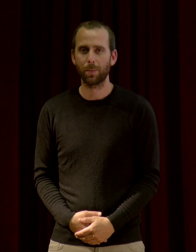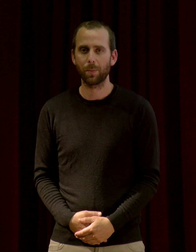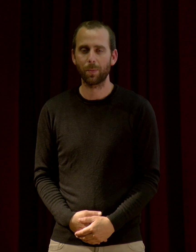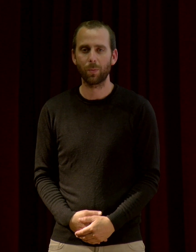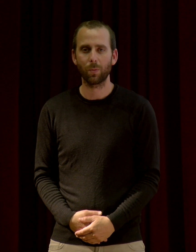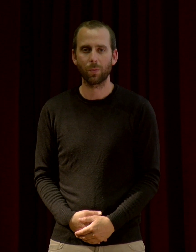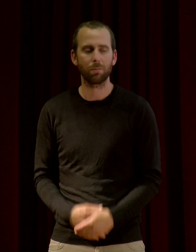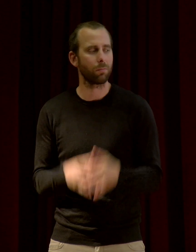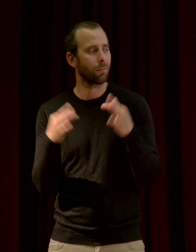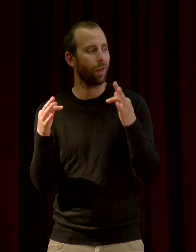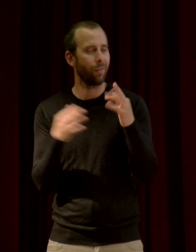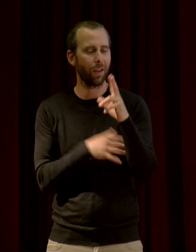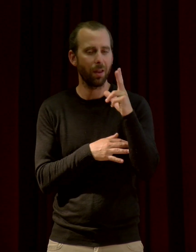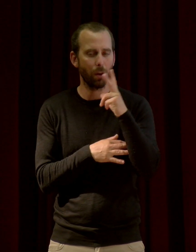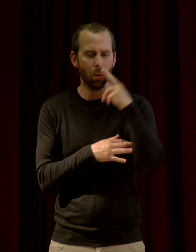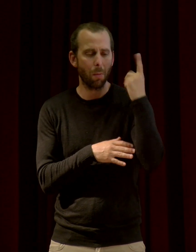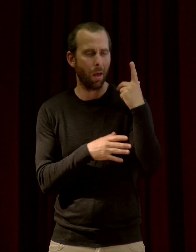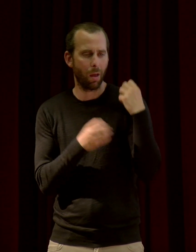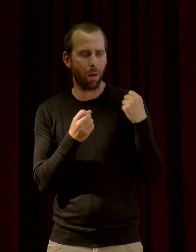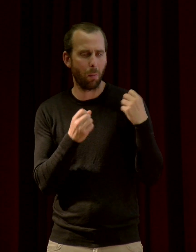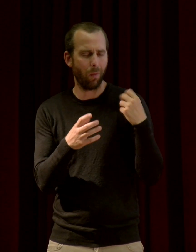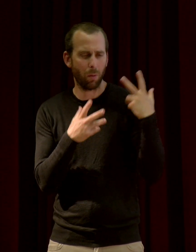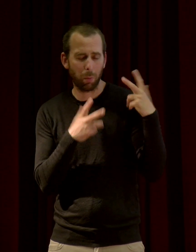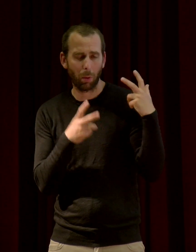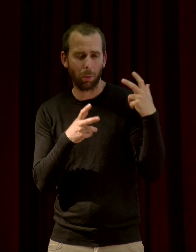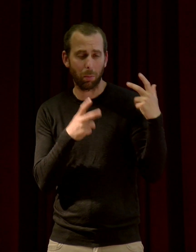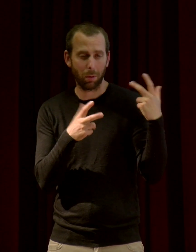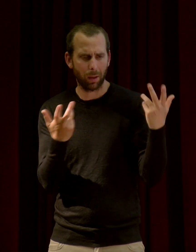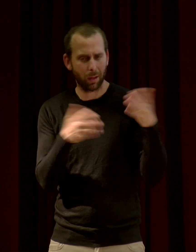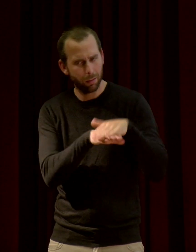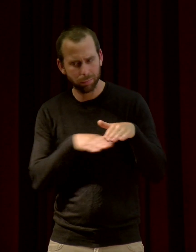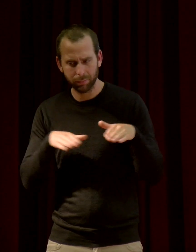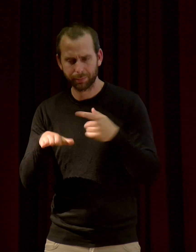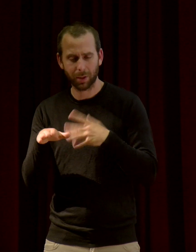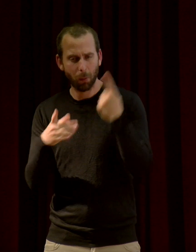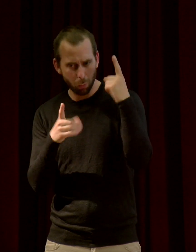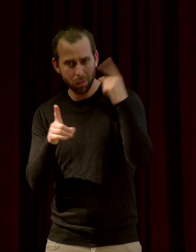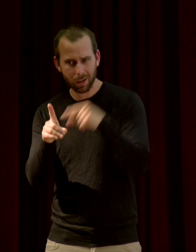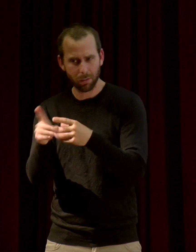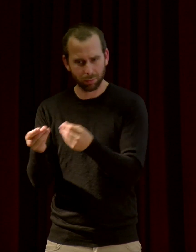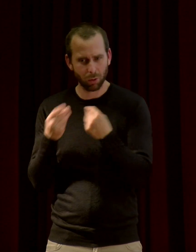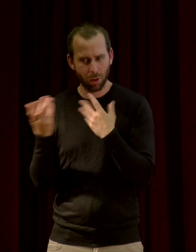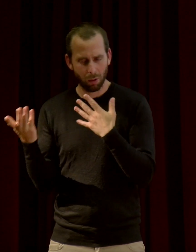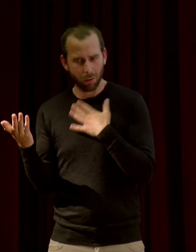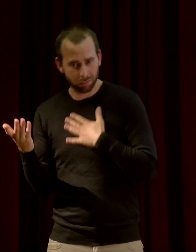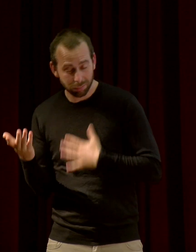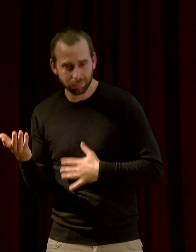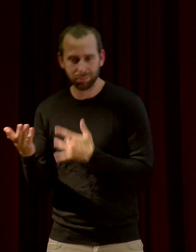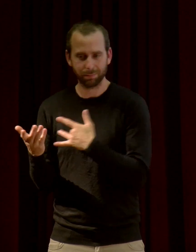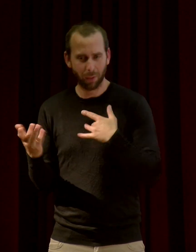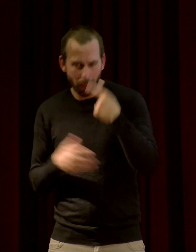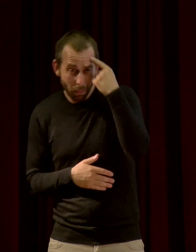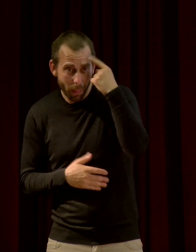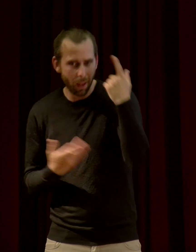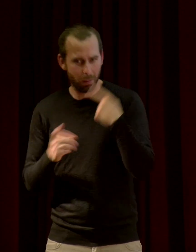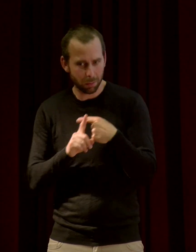Puisque l'anthropophonie, c'est prouvé que, par exemple, la musique peut avoir des bons effets pour la santé mentale, physique, etc., au contraire de d'autres,